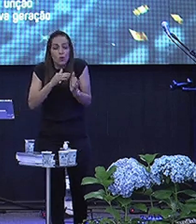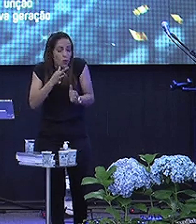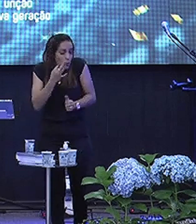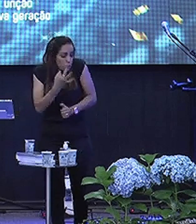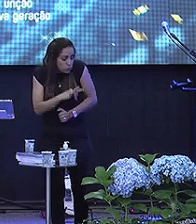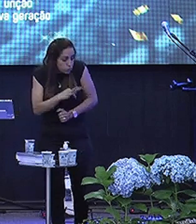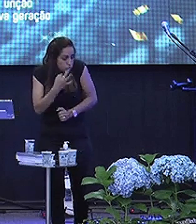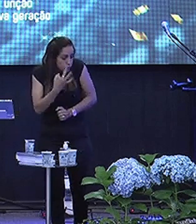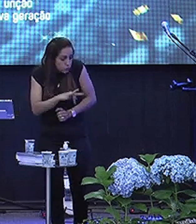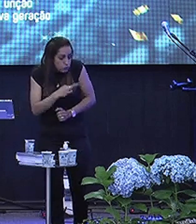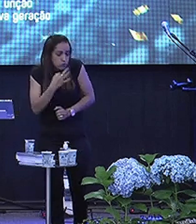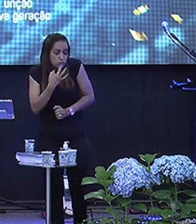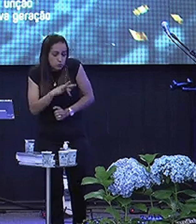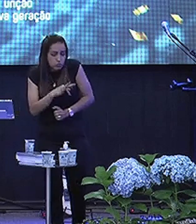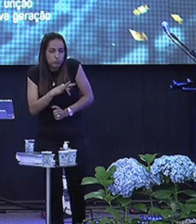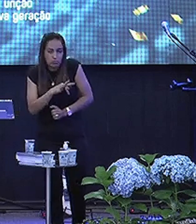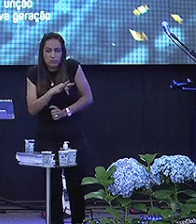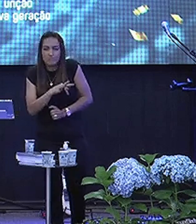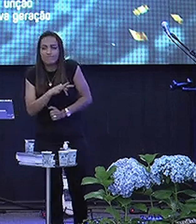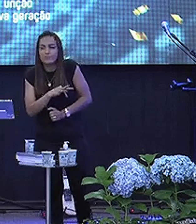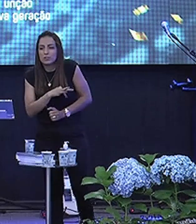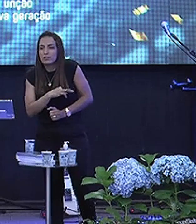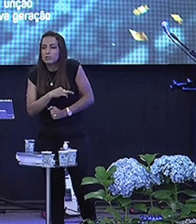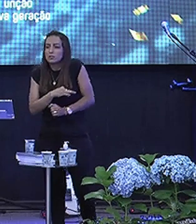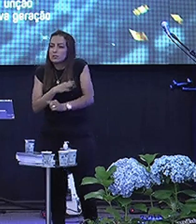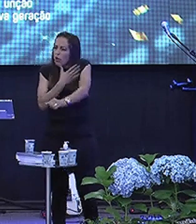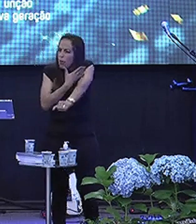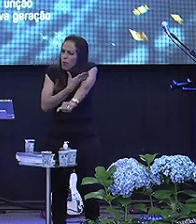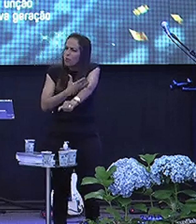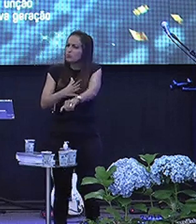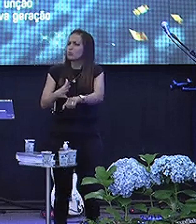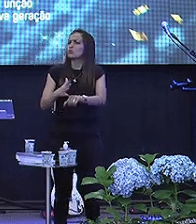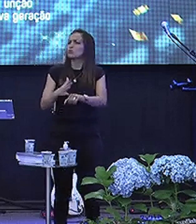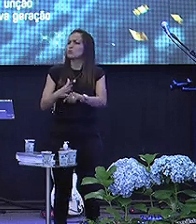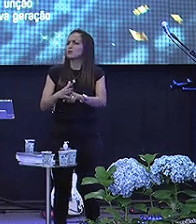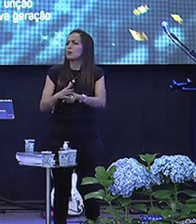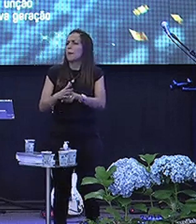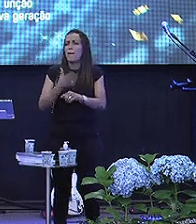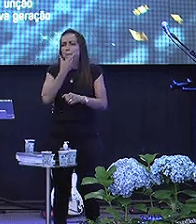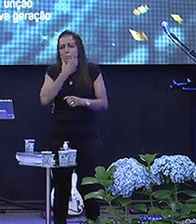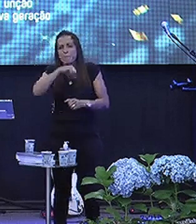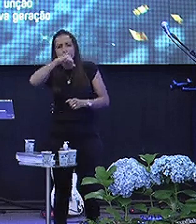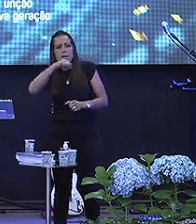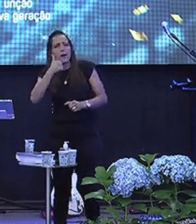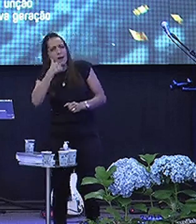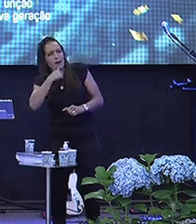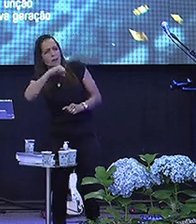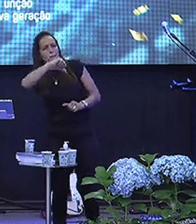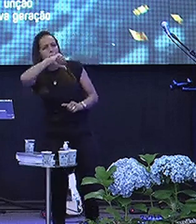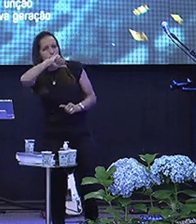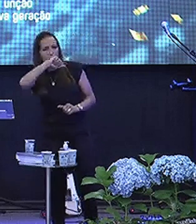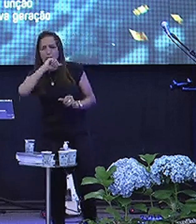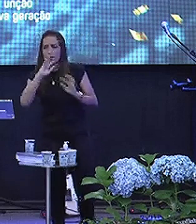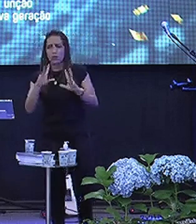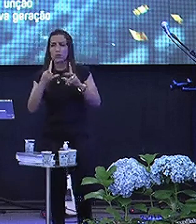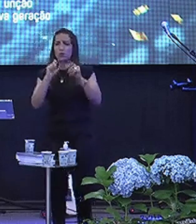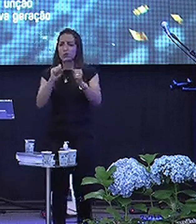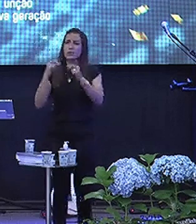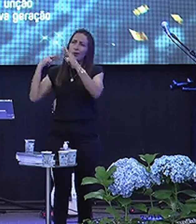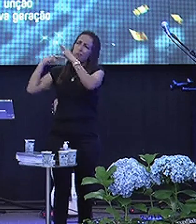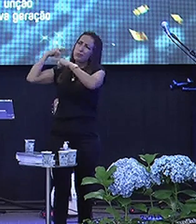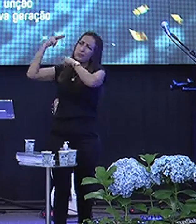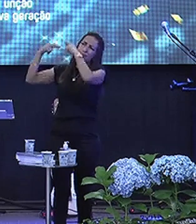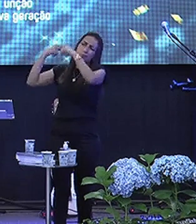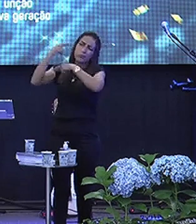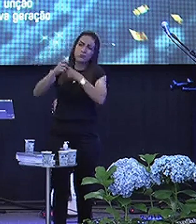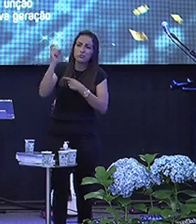As nossas taras As nossas manias De que a gente herdou De pai De mãe E toda a nossa A nossa